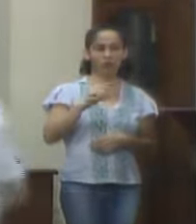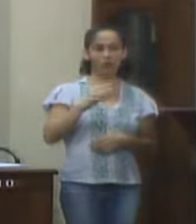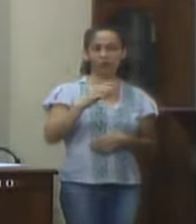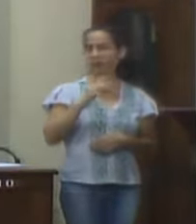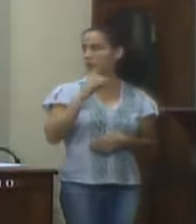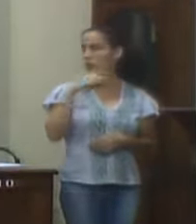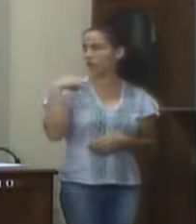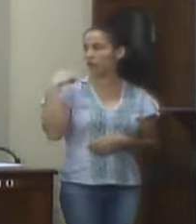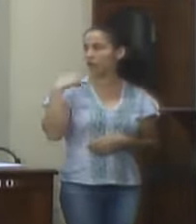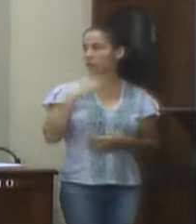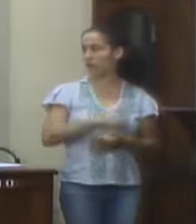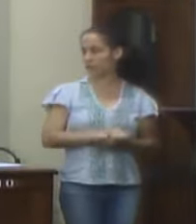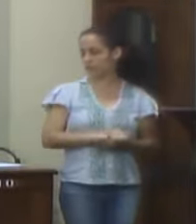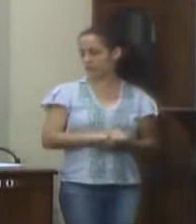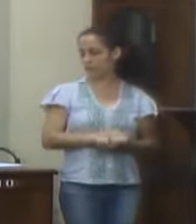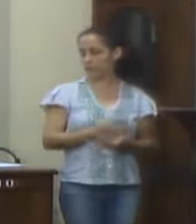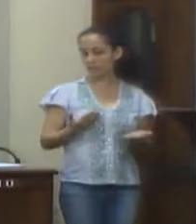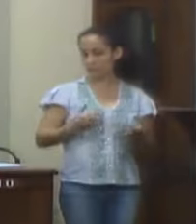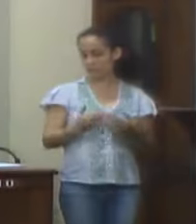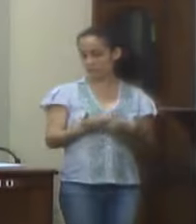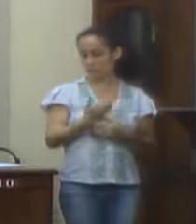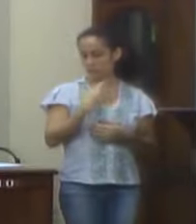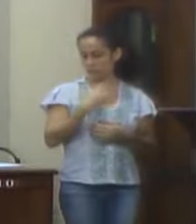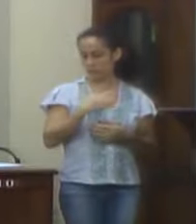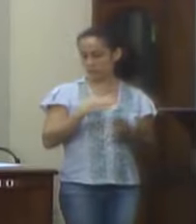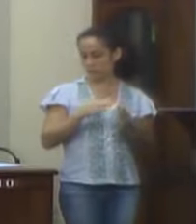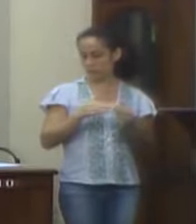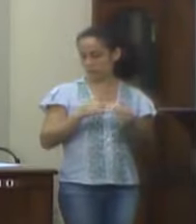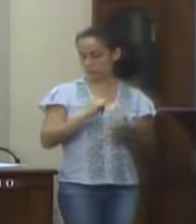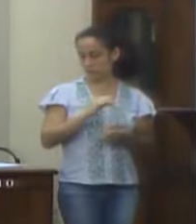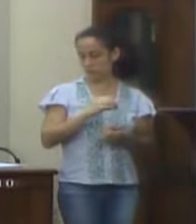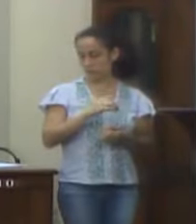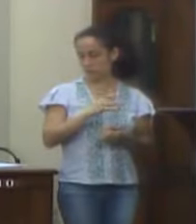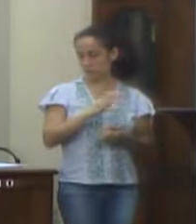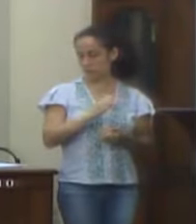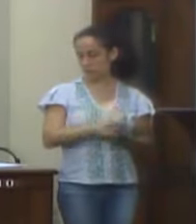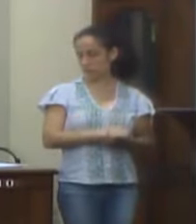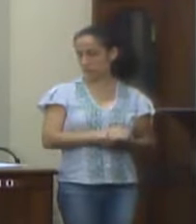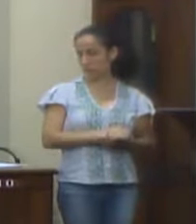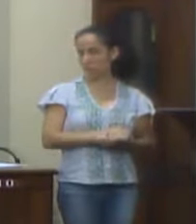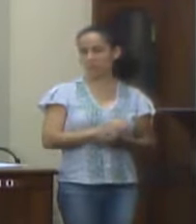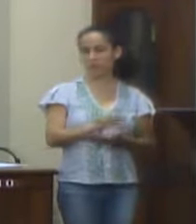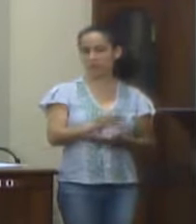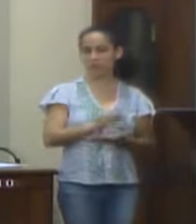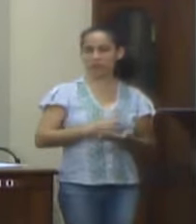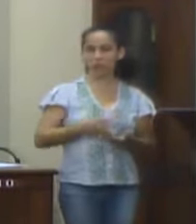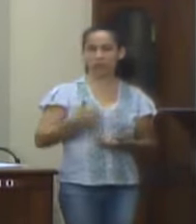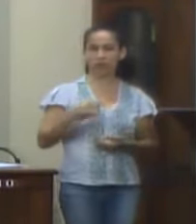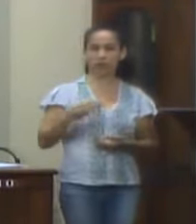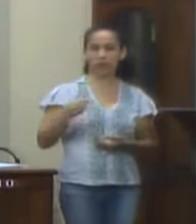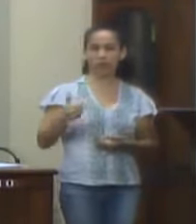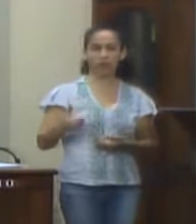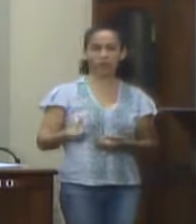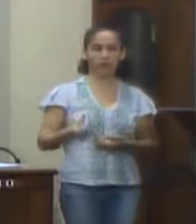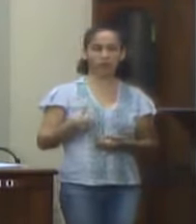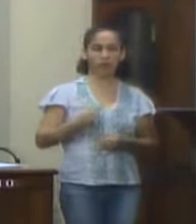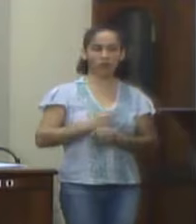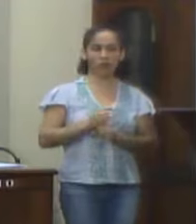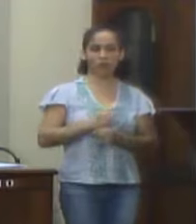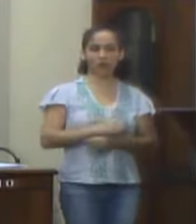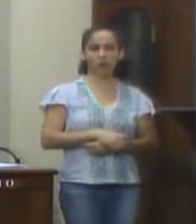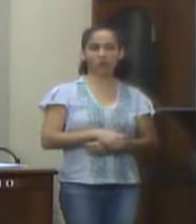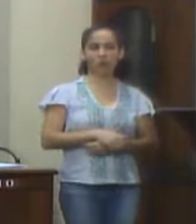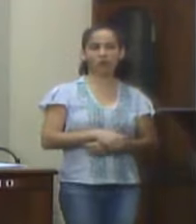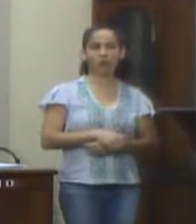Passamos agora a resposta aos requerimentos e indicações. Ofício número 136 de 2018,